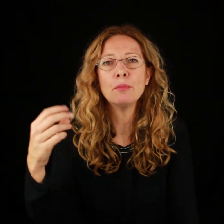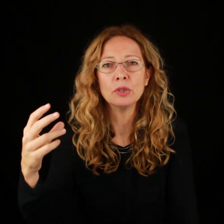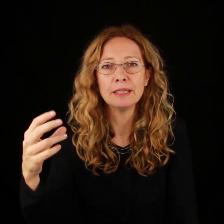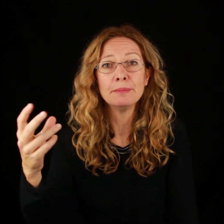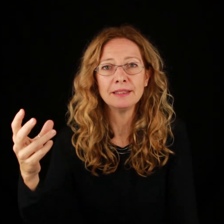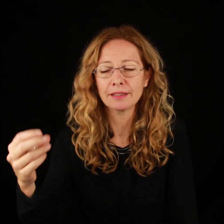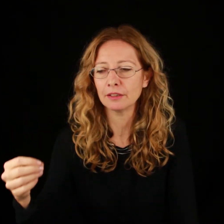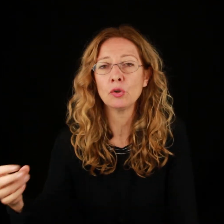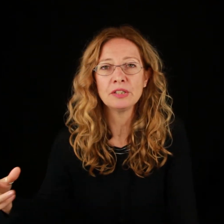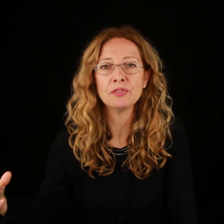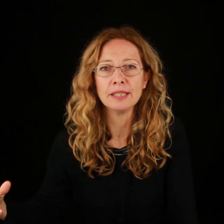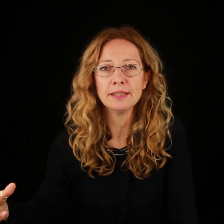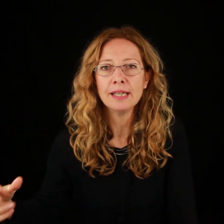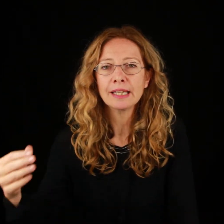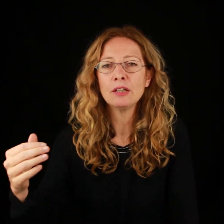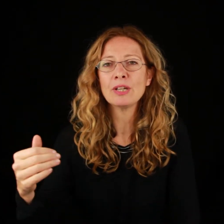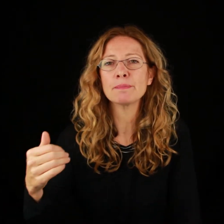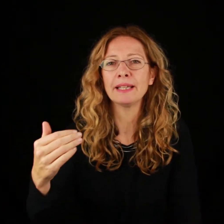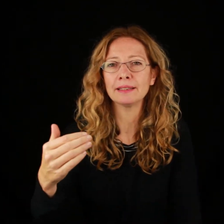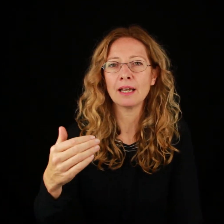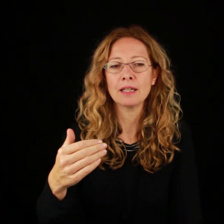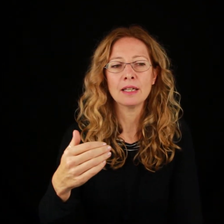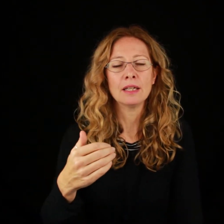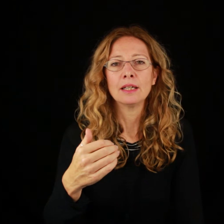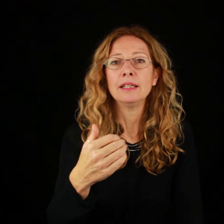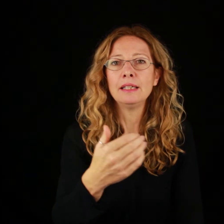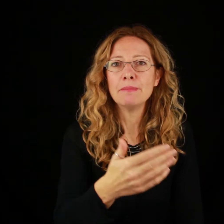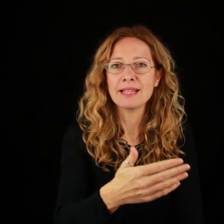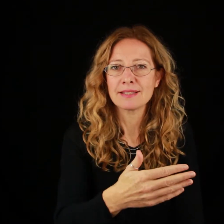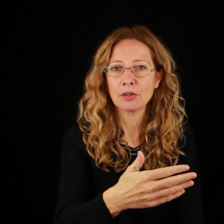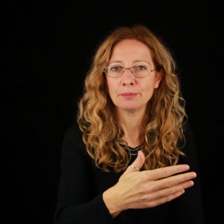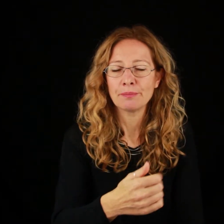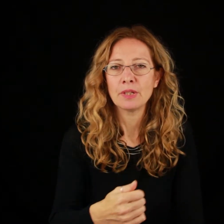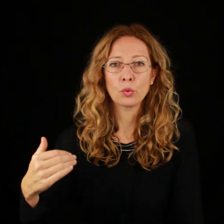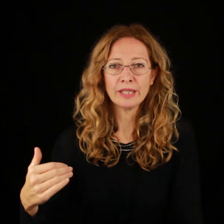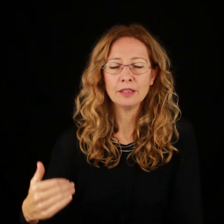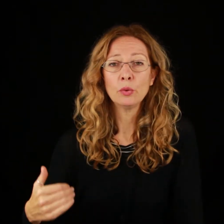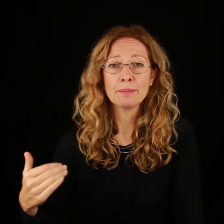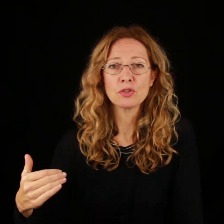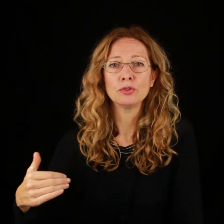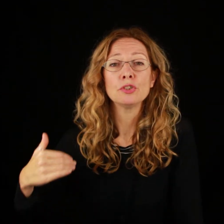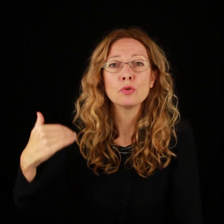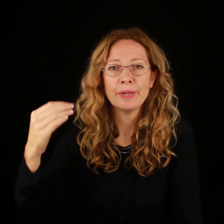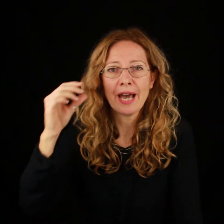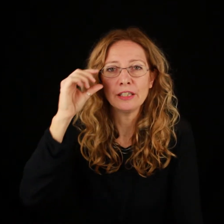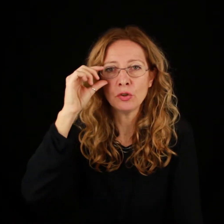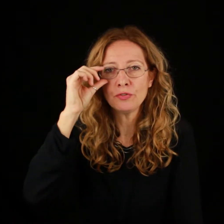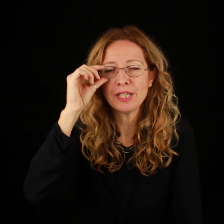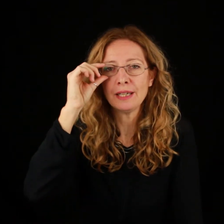moglie Mildred con i figli che lo aspetta in Messico. Quindi lui ha bisogno di superare il confine